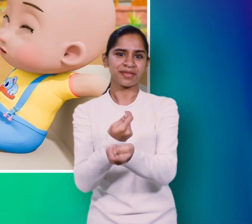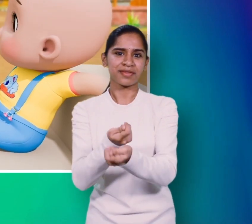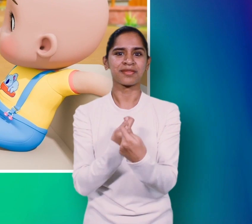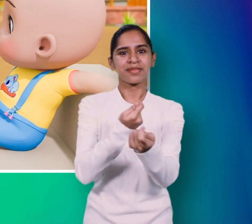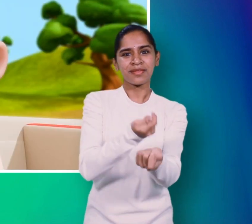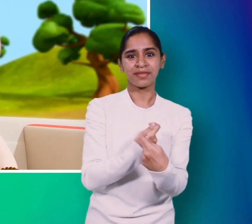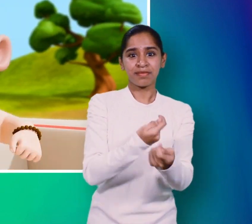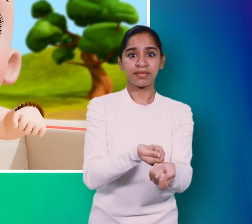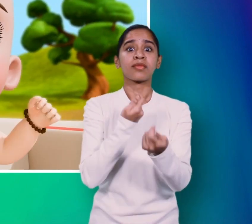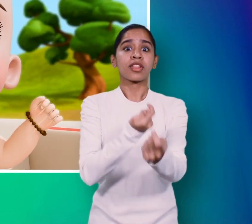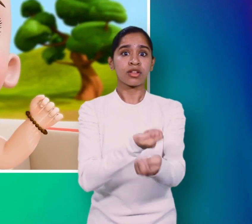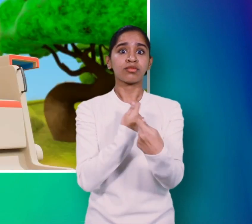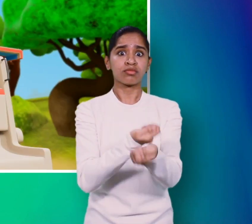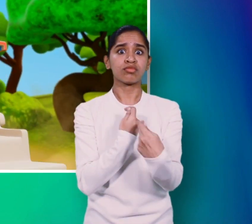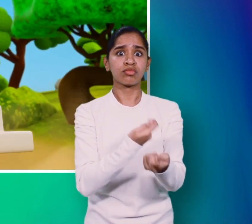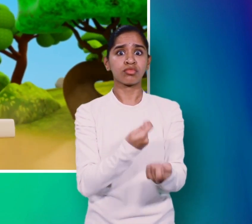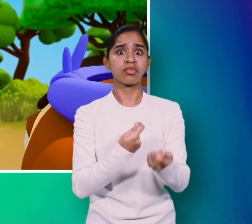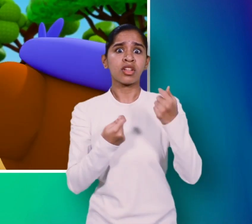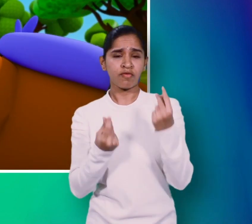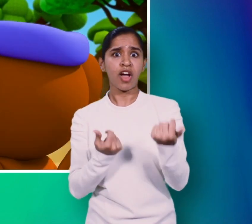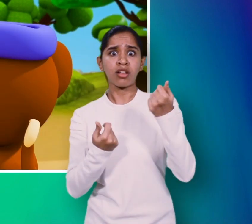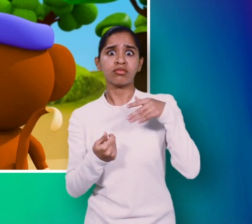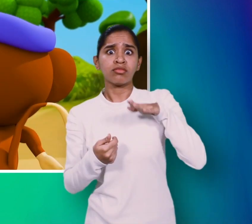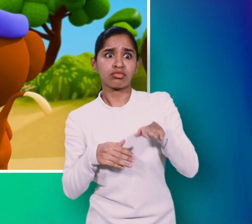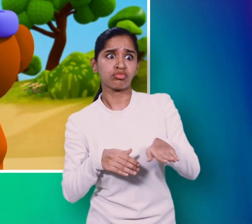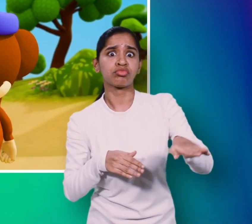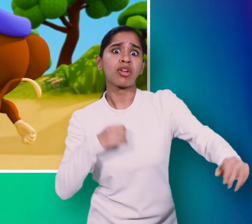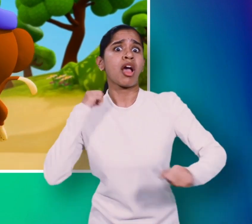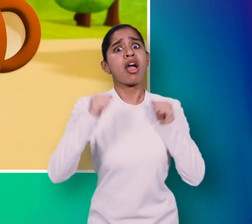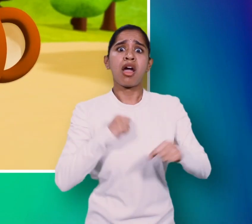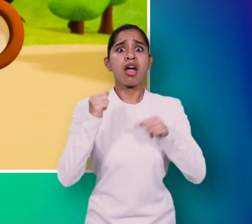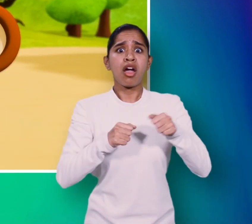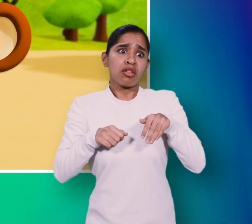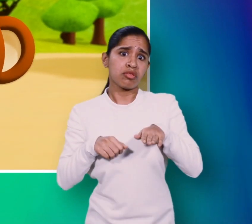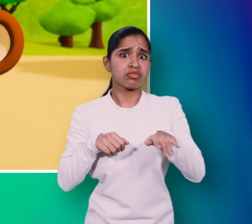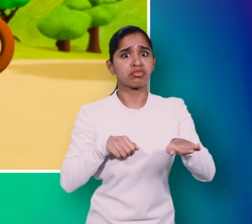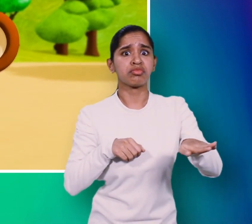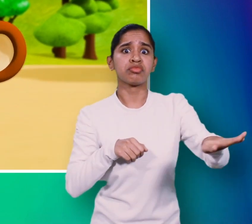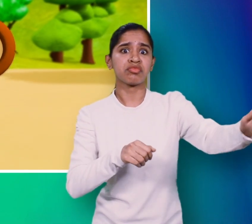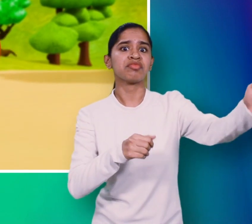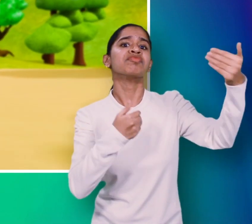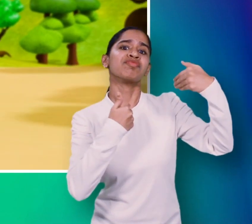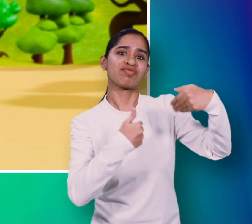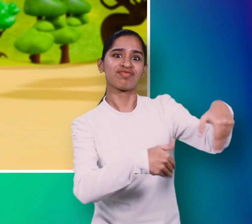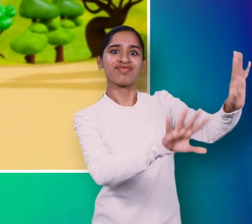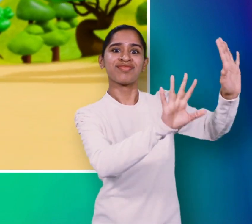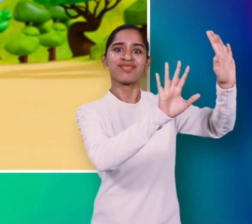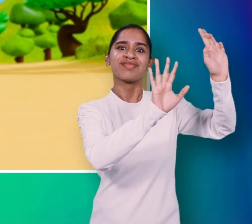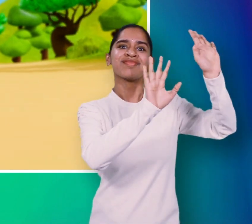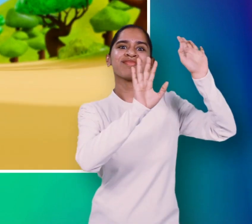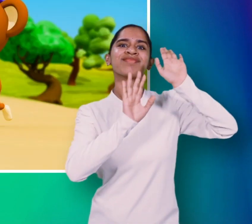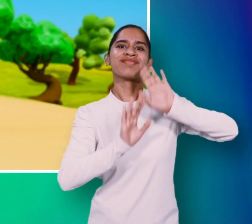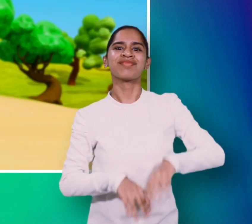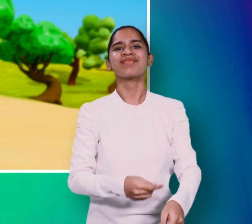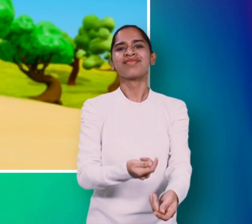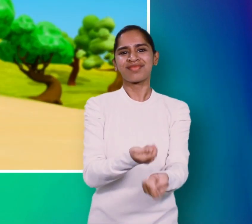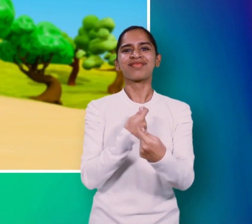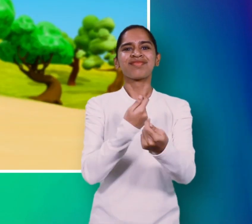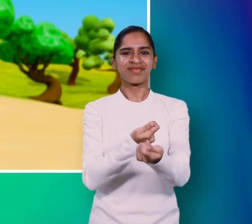घोड़ा सरपट भागा जाए जिसको कोई पकड़ न पाए सबसे आगे अपना घोड़ा नाचे रम पम